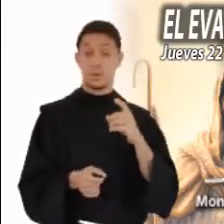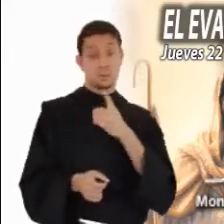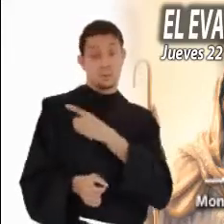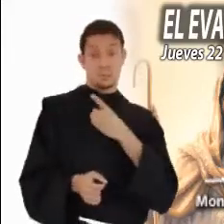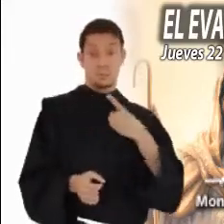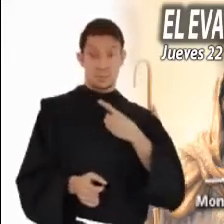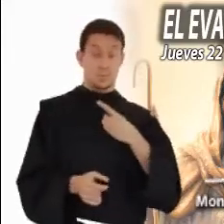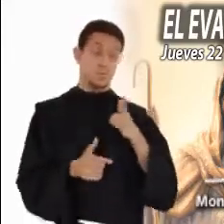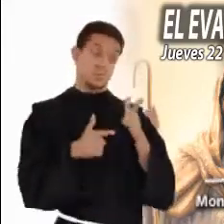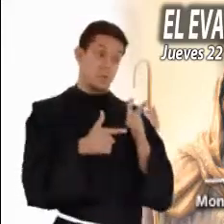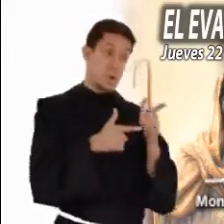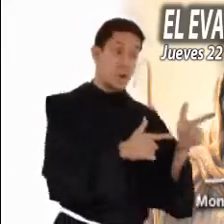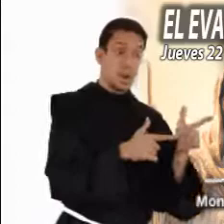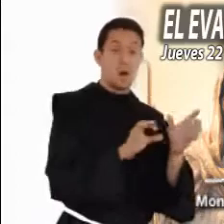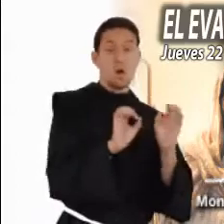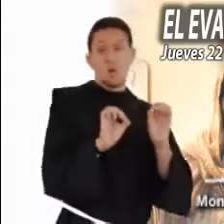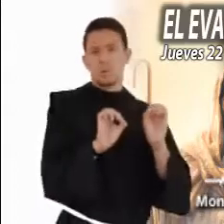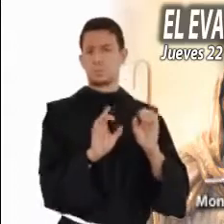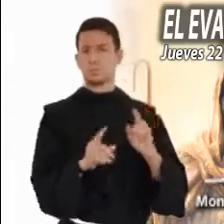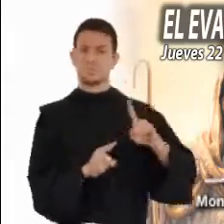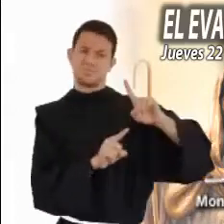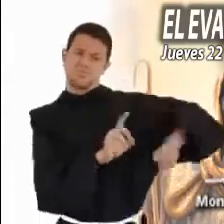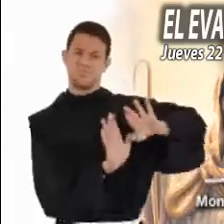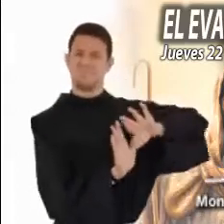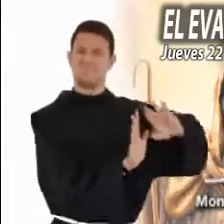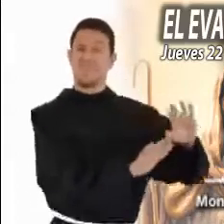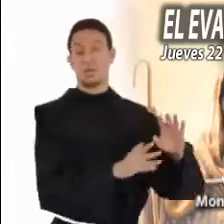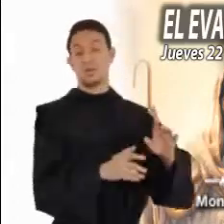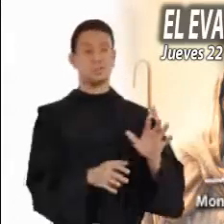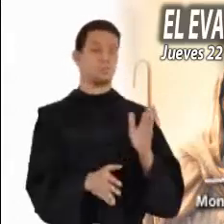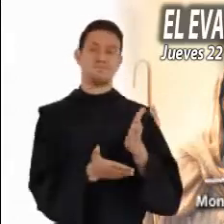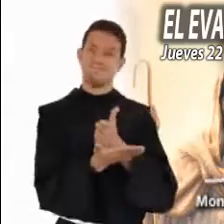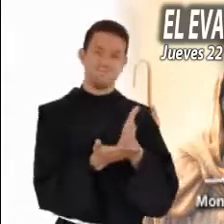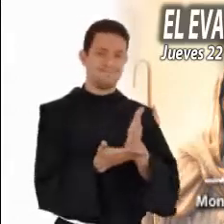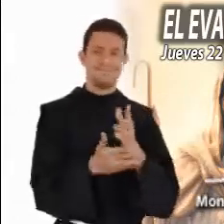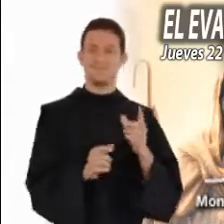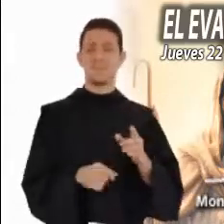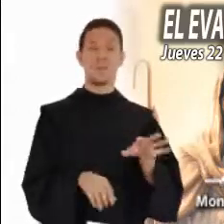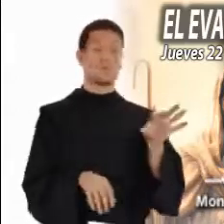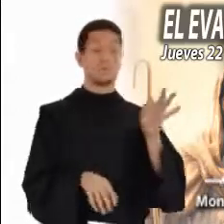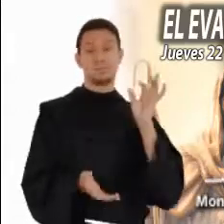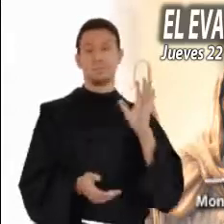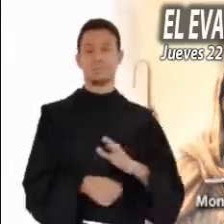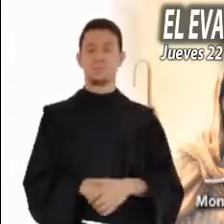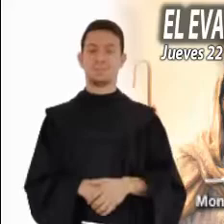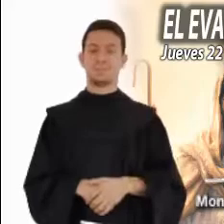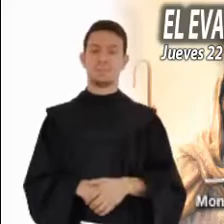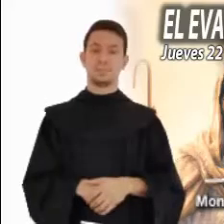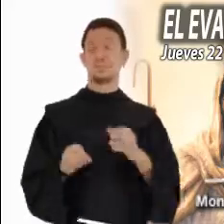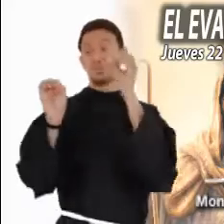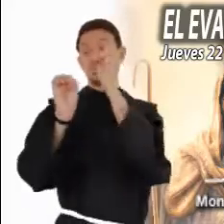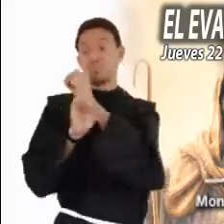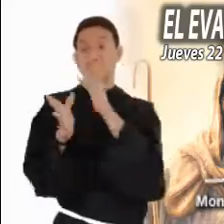optarse por seguirlo o por dejar a un lado la verdadera vida y seguir